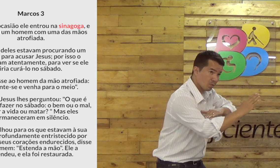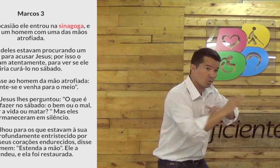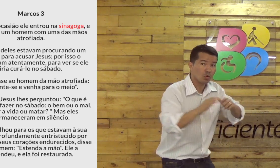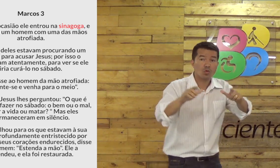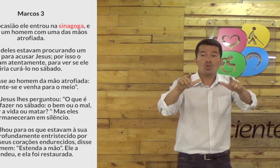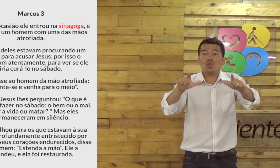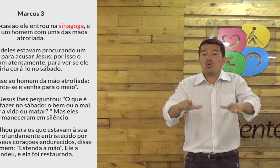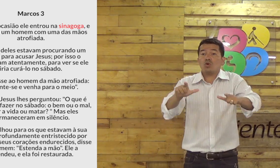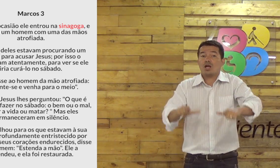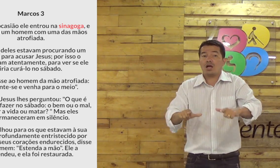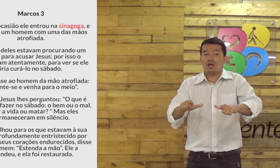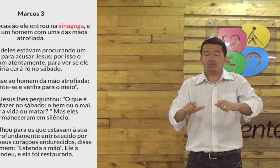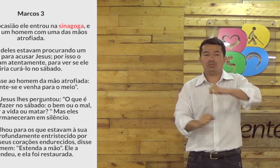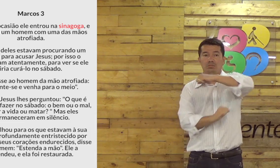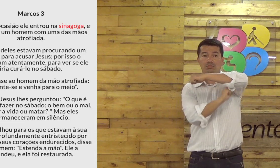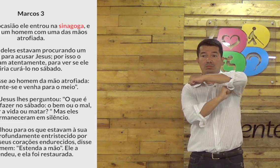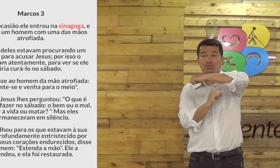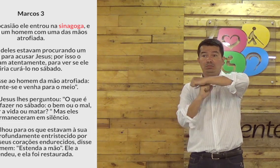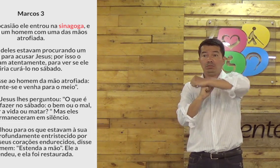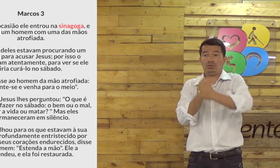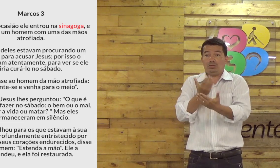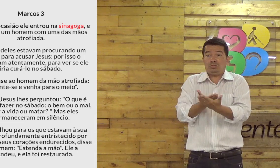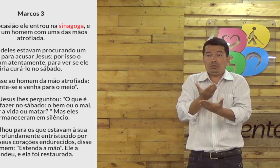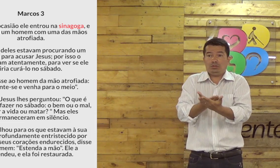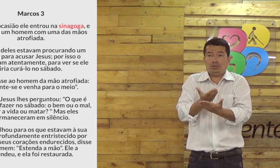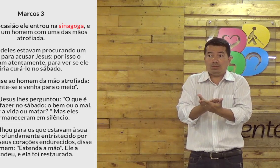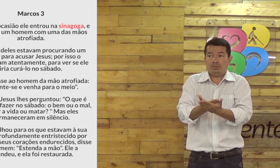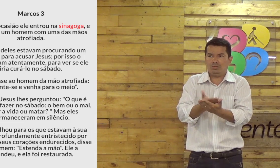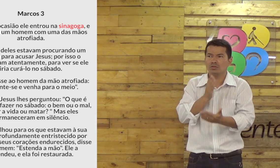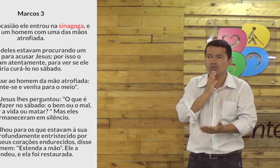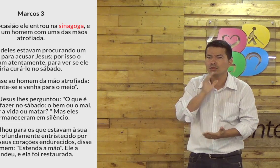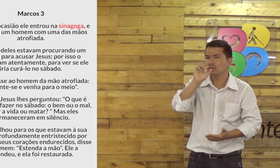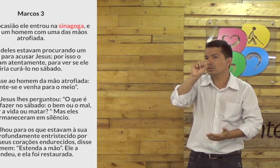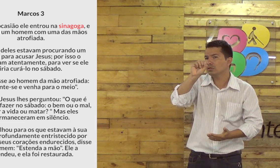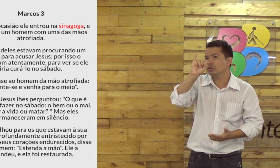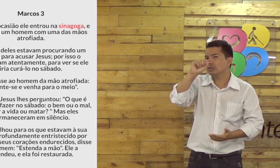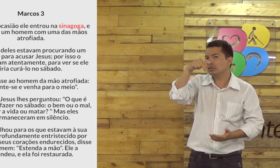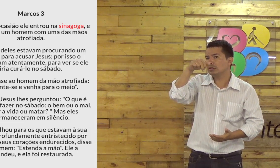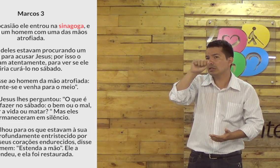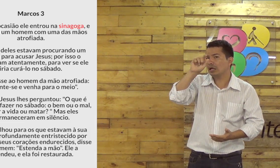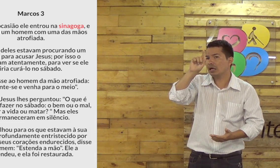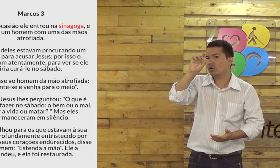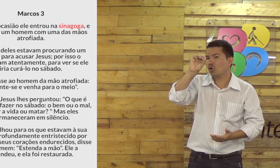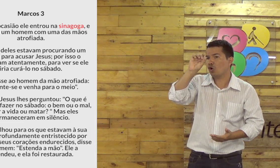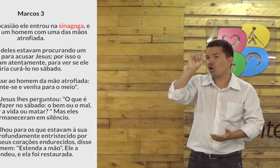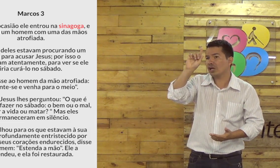Jesus, ele estava indo para um lugar, né, na sinagoga. Era um lugar de estudo. Você conhece sinagoga?